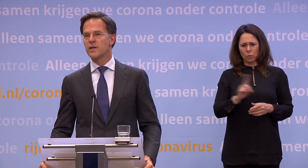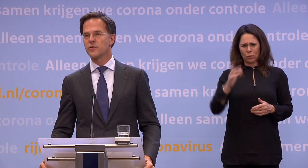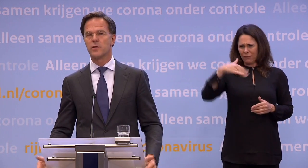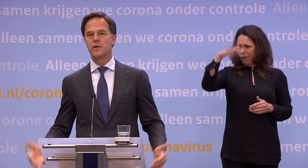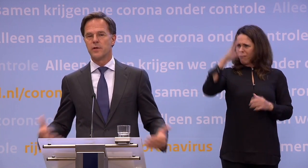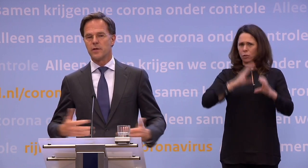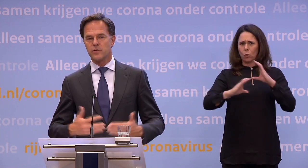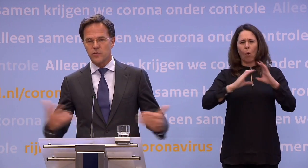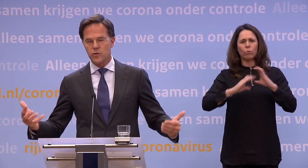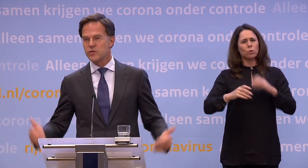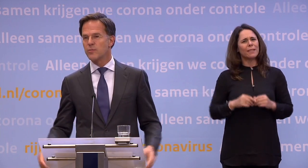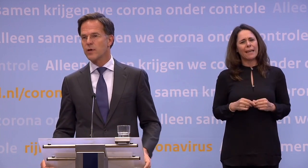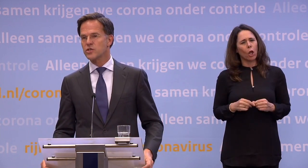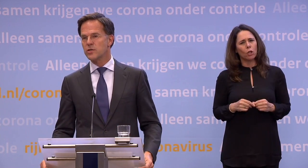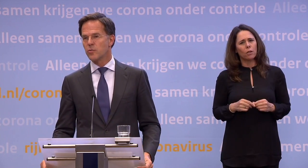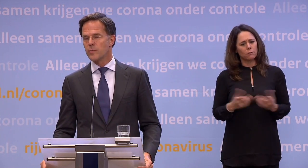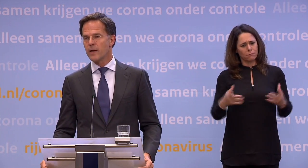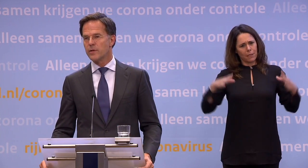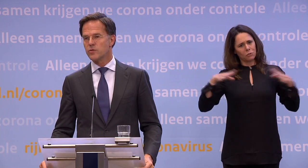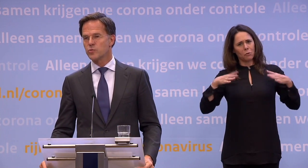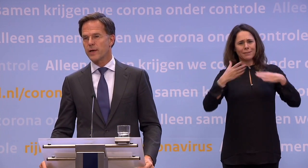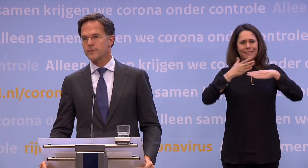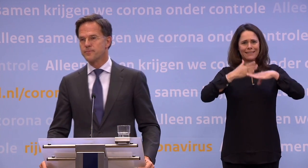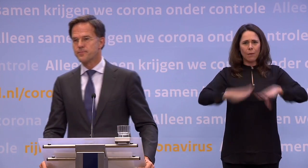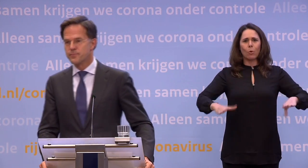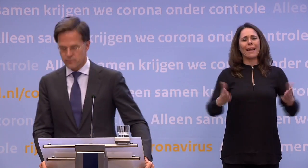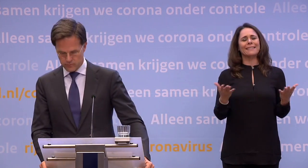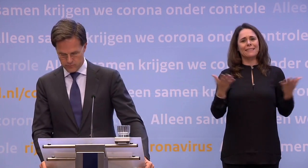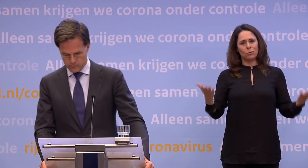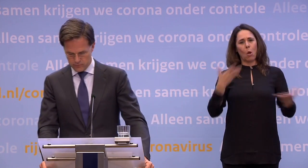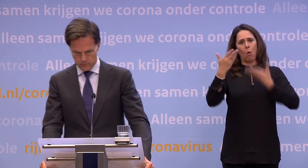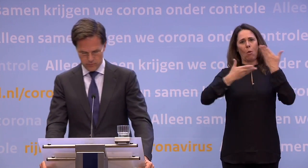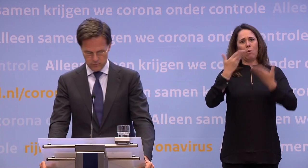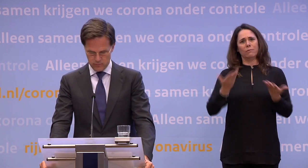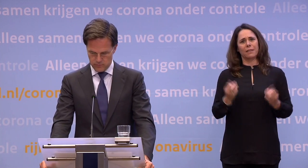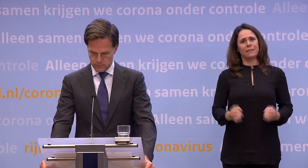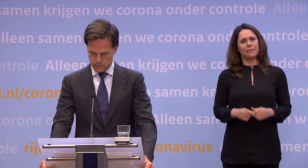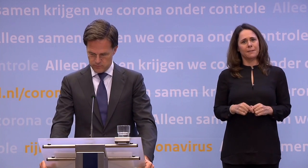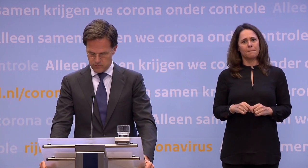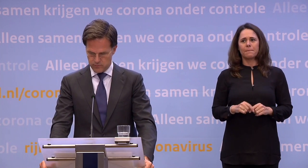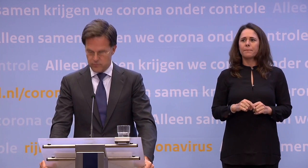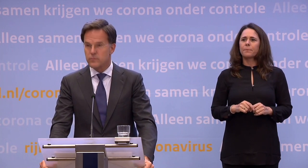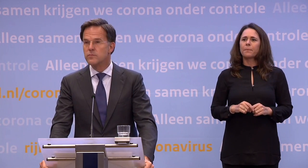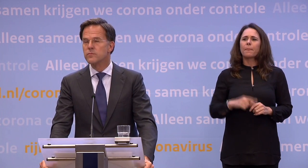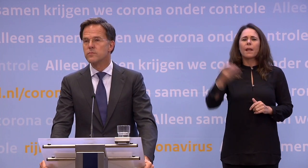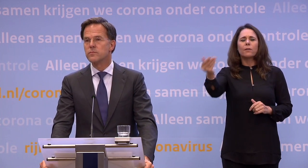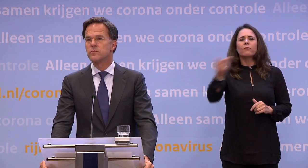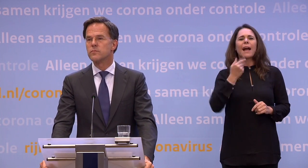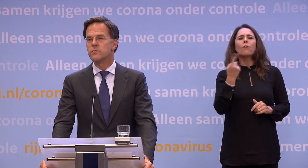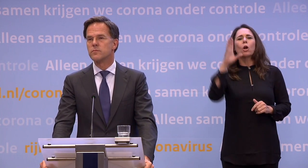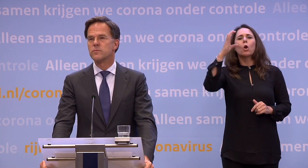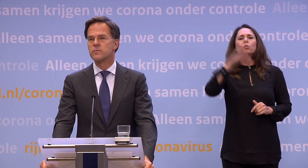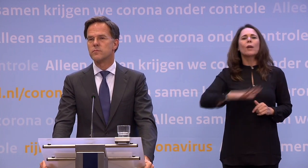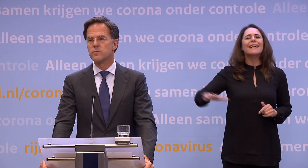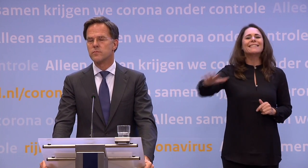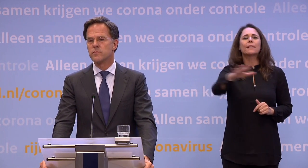Dat is toch niet een land... ...een trotse democratie op een normale manier toespreken? Eén ding nog even over de culturele sector. U